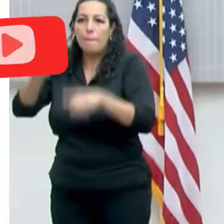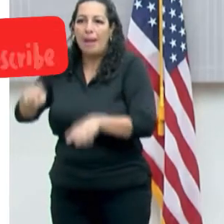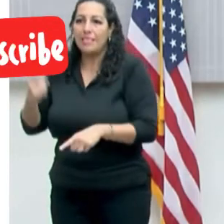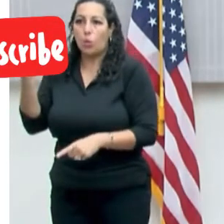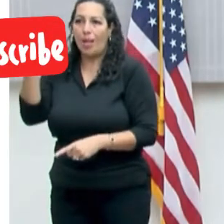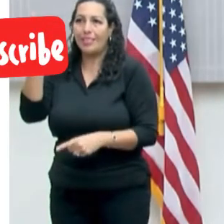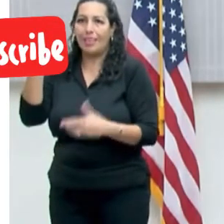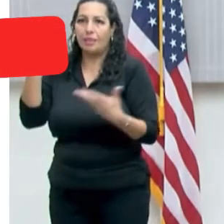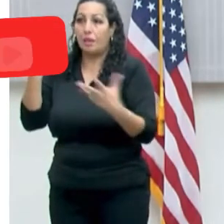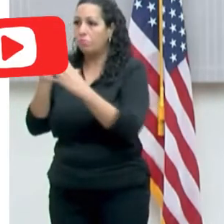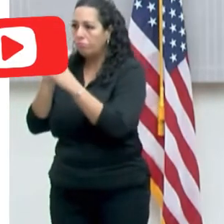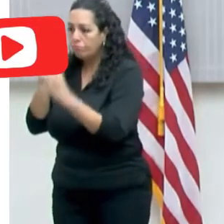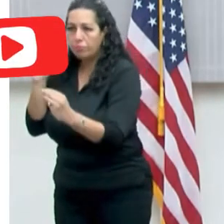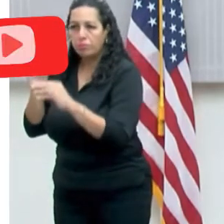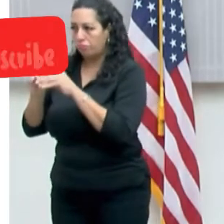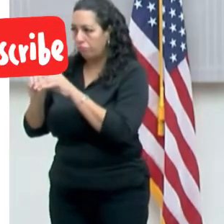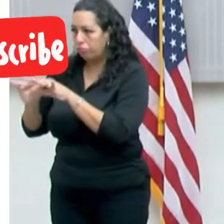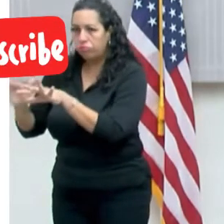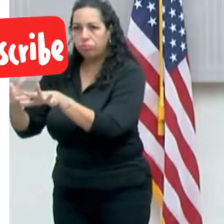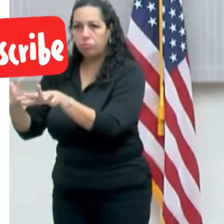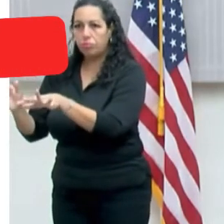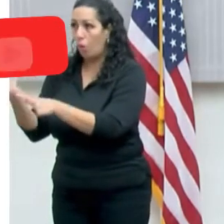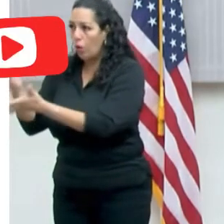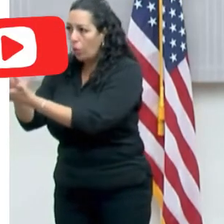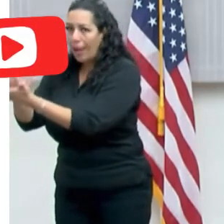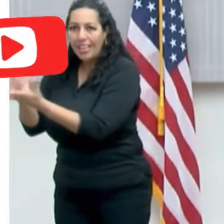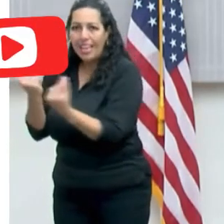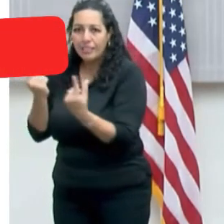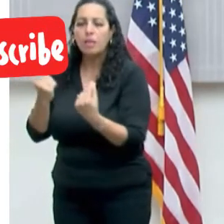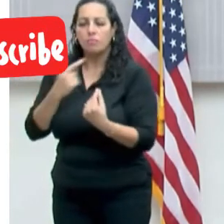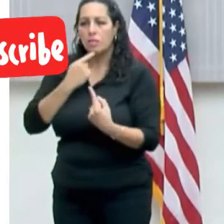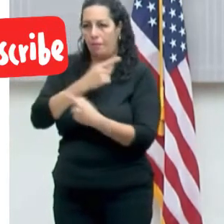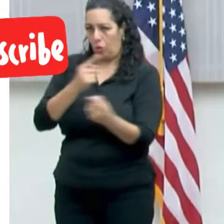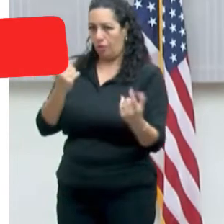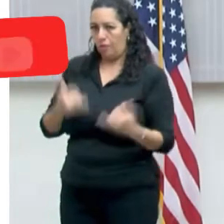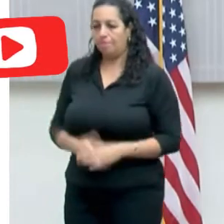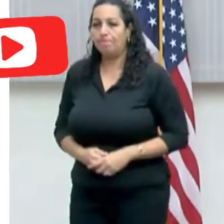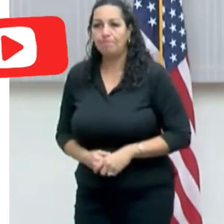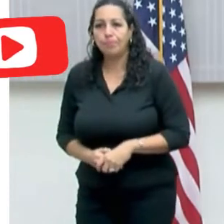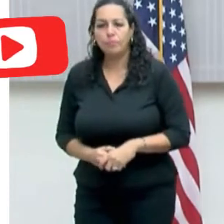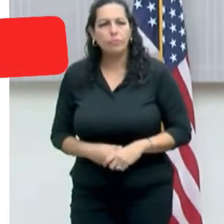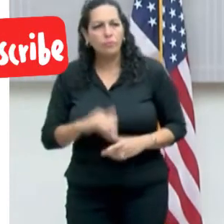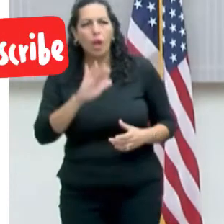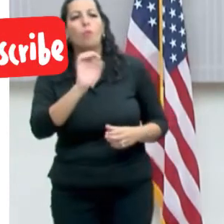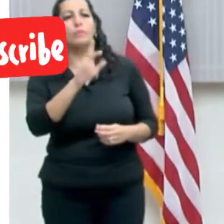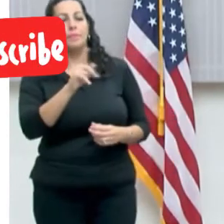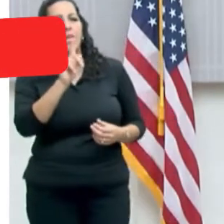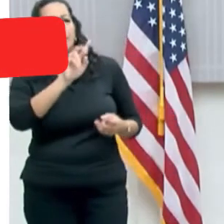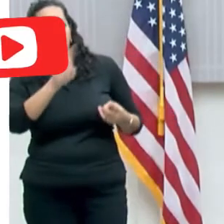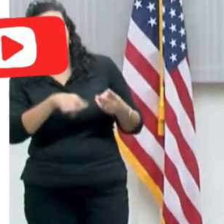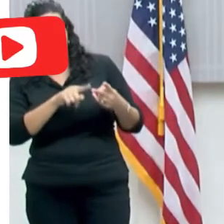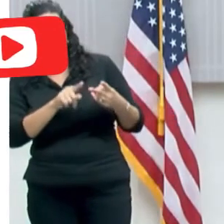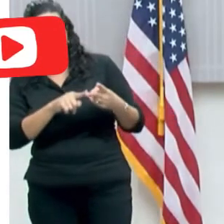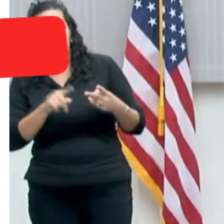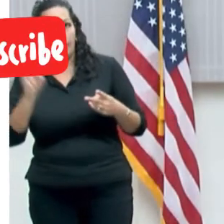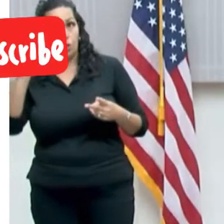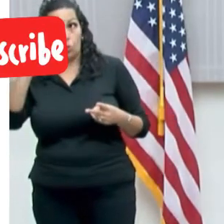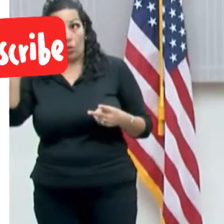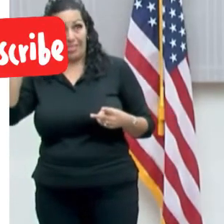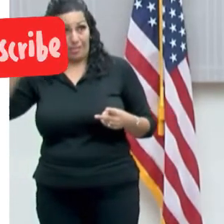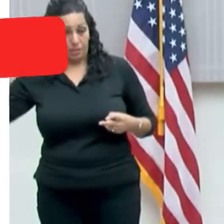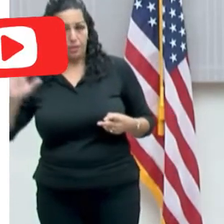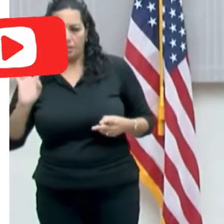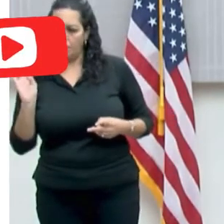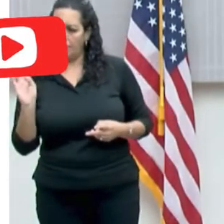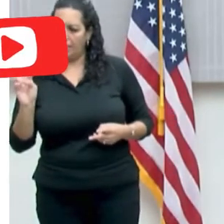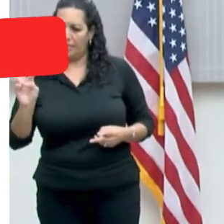contagio, cualquier brote en una escuela. Mi segunda pregunta es sobre, en Estados Unidos, el 72